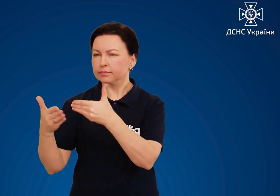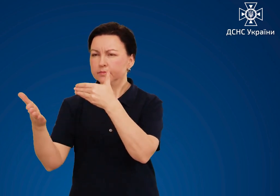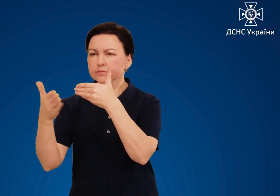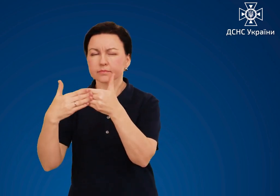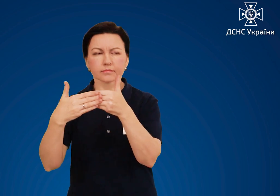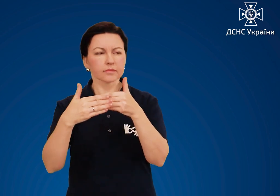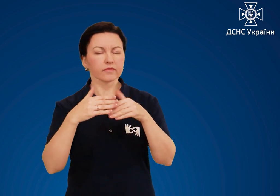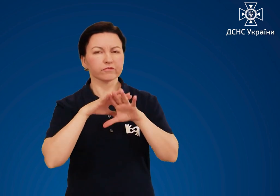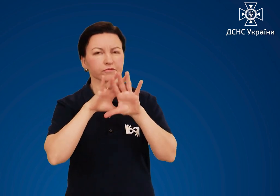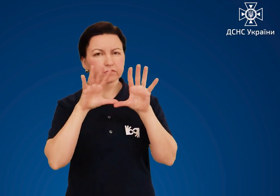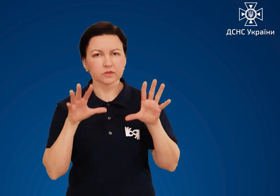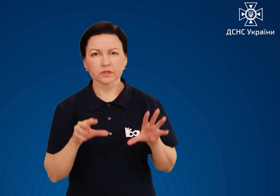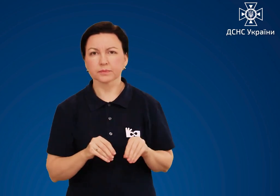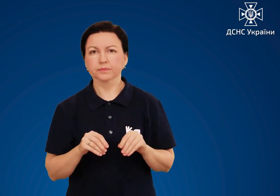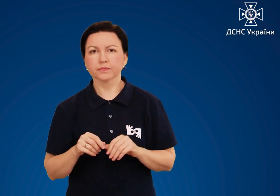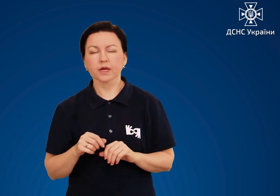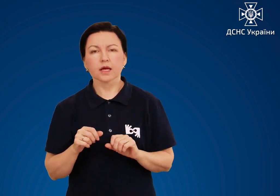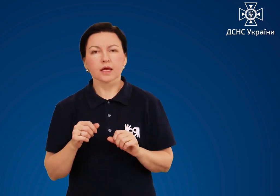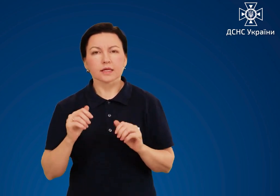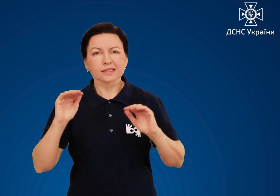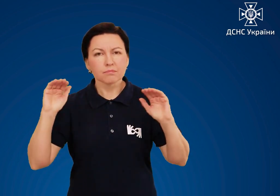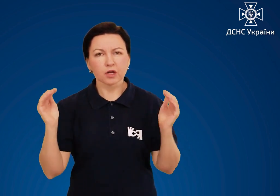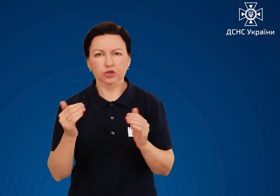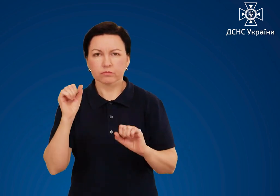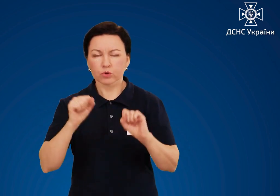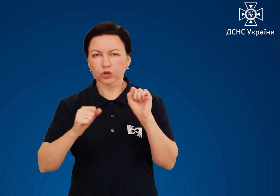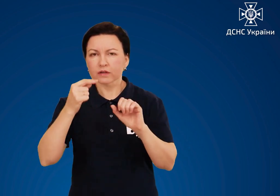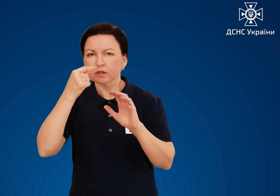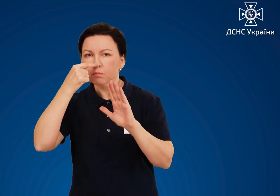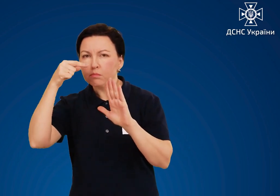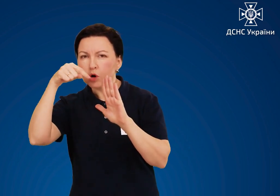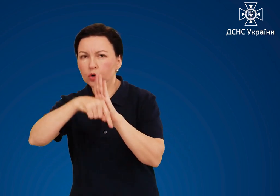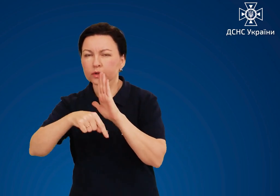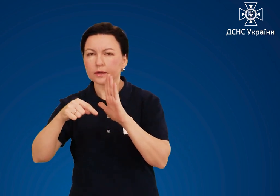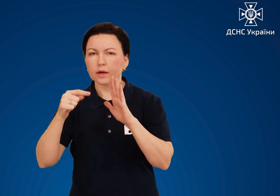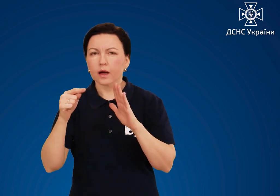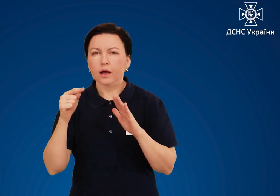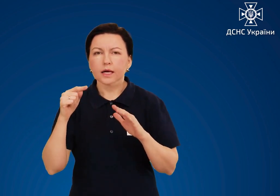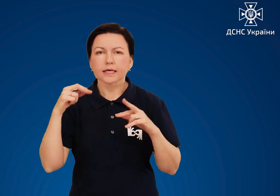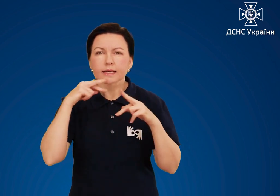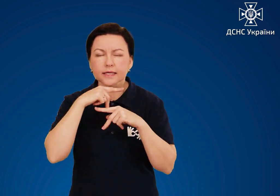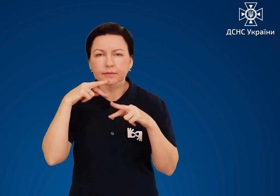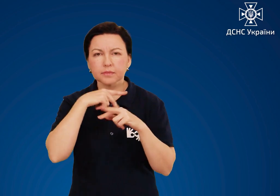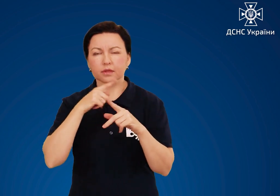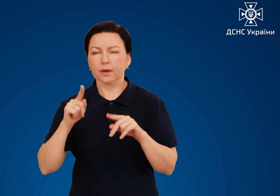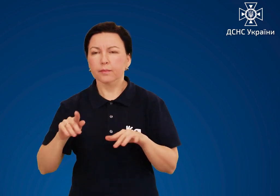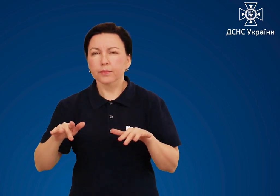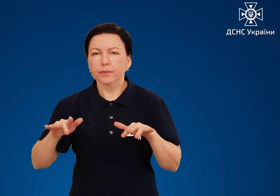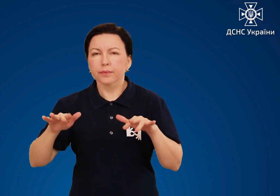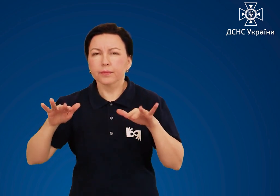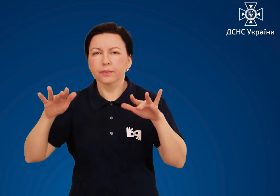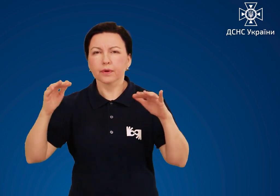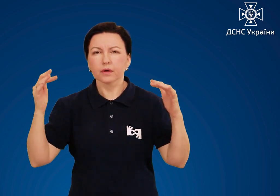Зменшіть можливість проникнення НХР парів, аерозолів у приміщення